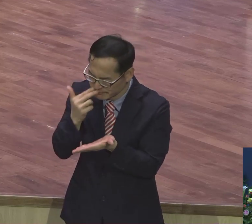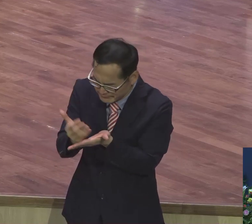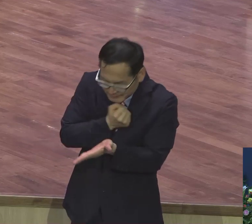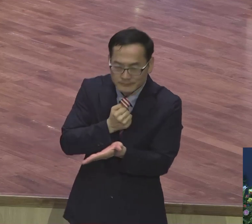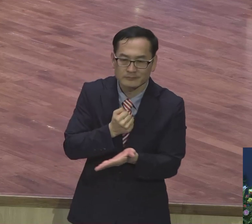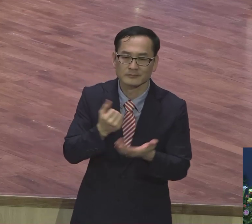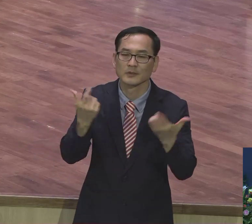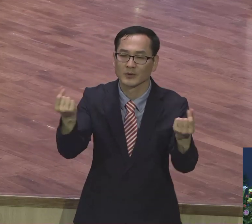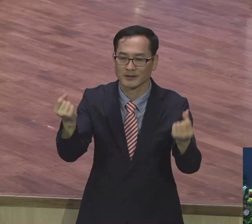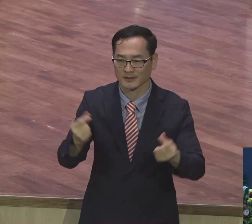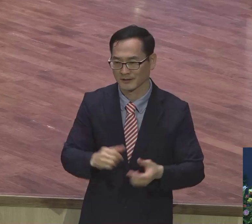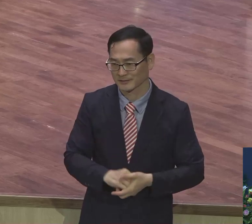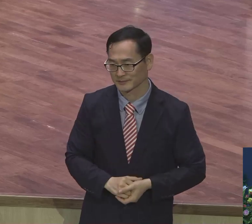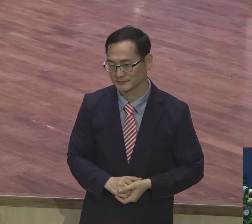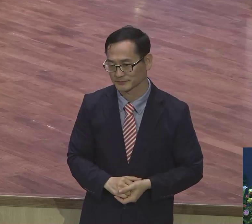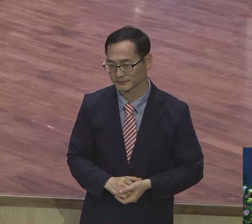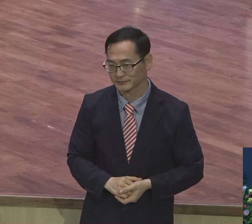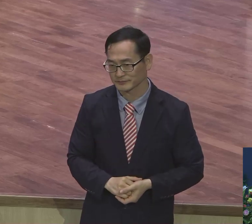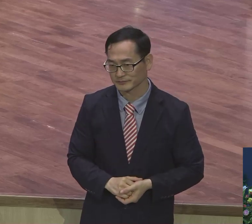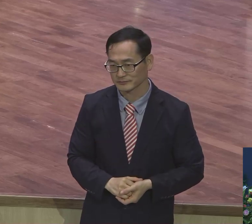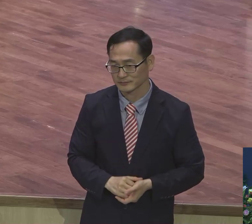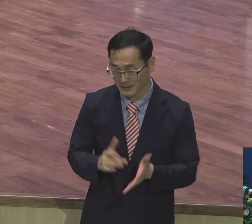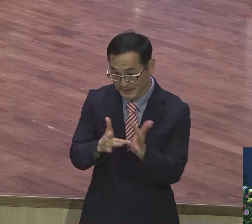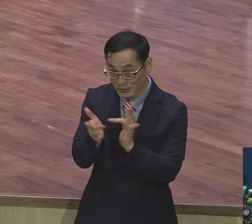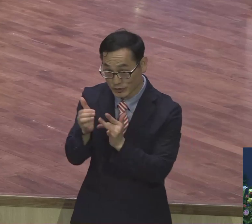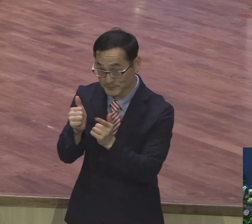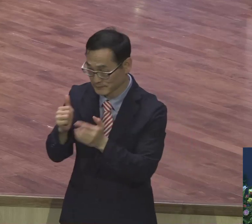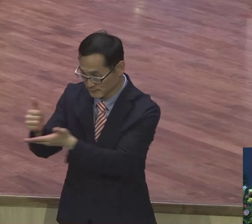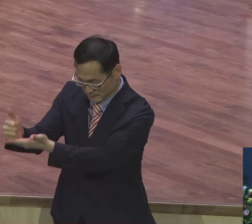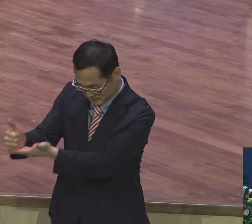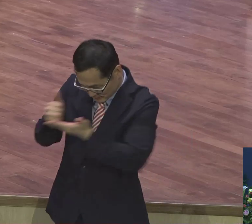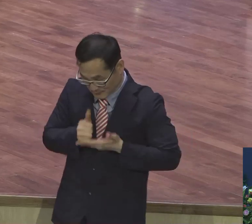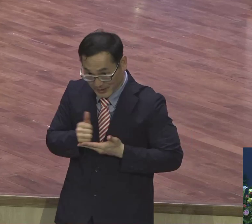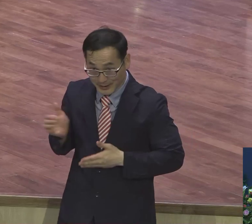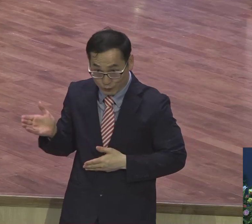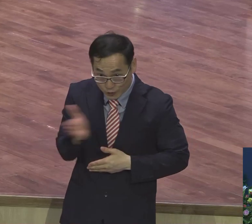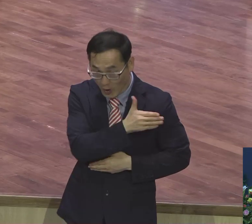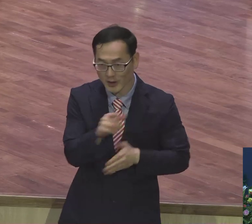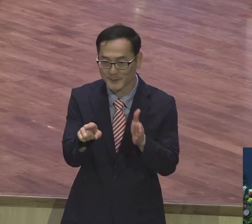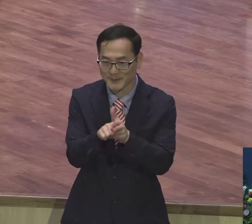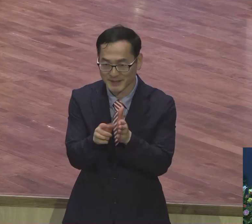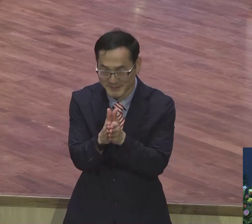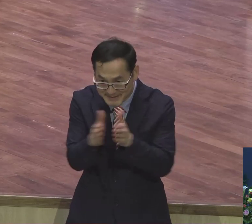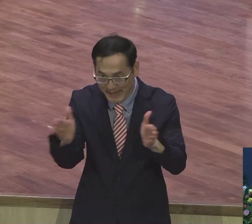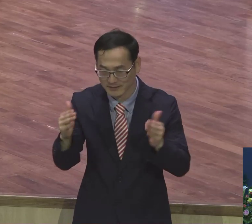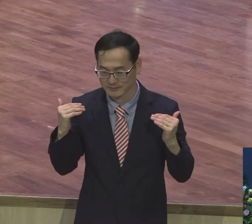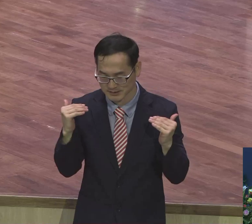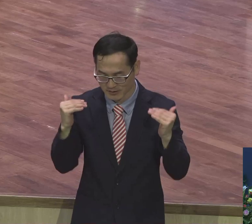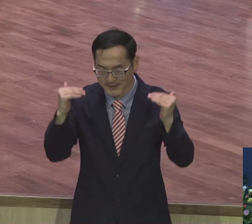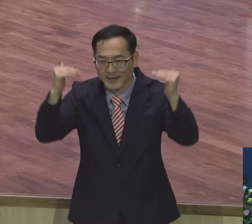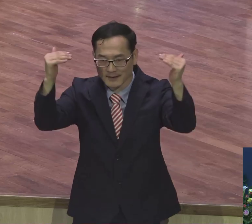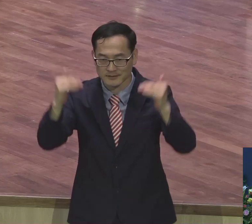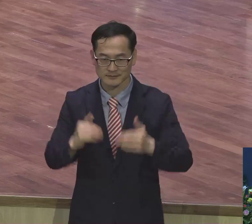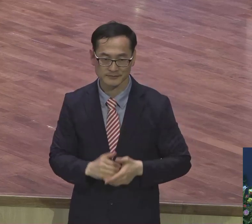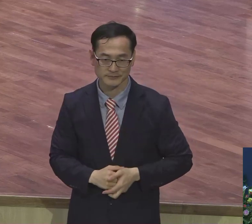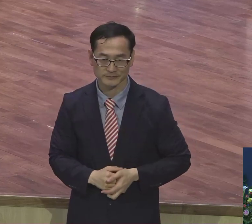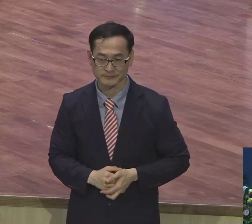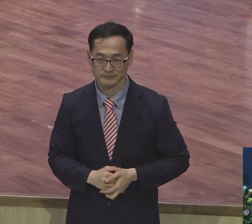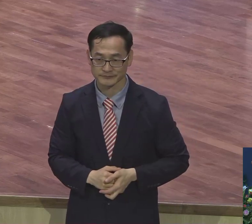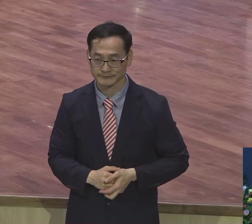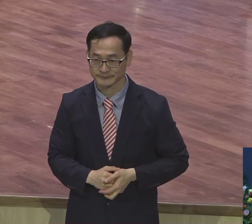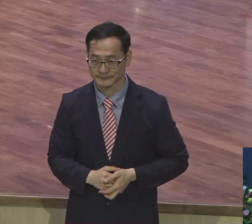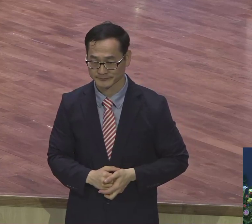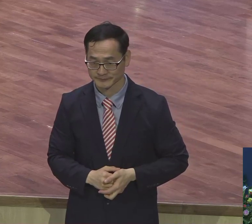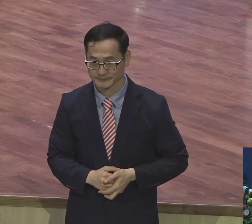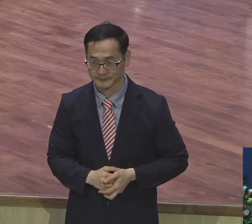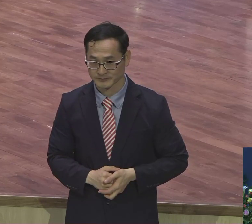아멘 이 예수 그리스도를 내 주인으로 모셔드린 자부터 이제 신앙이 성장하기 시작합니다. 예수 그리스도 예수 생명이 없는데